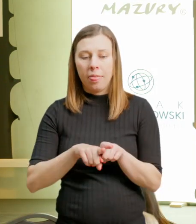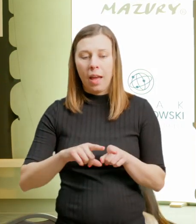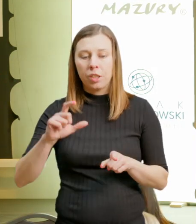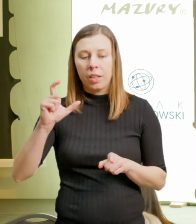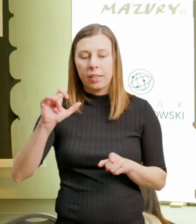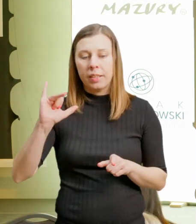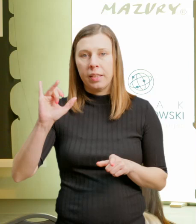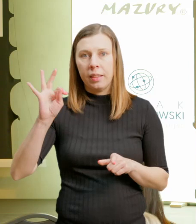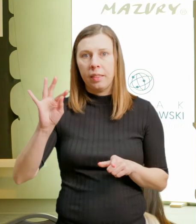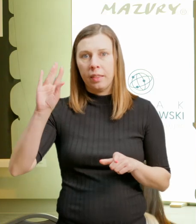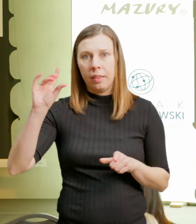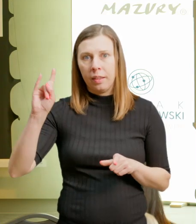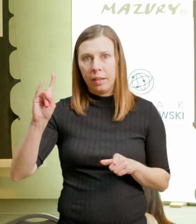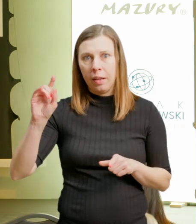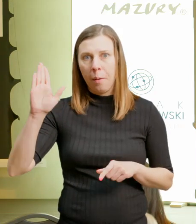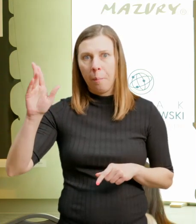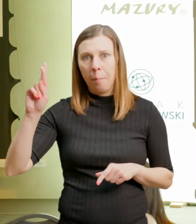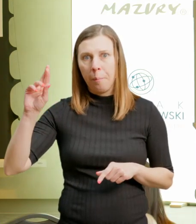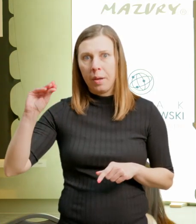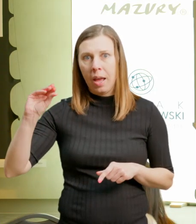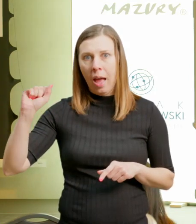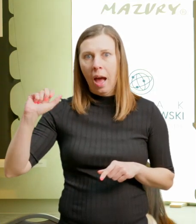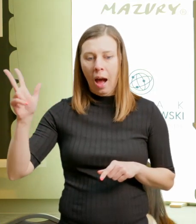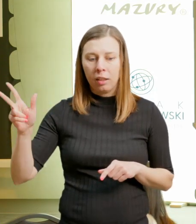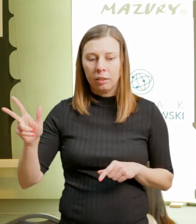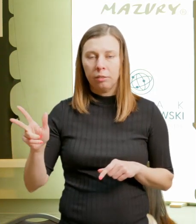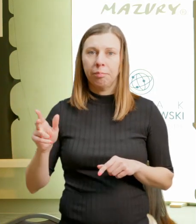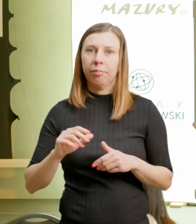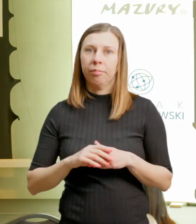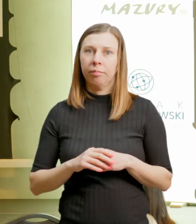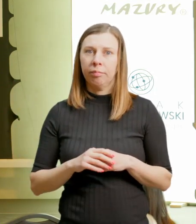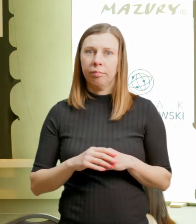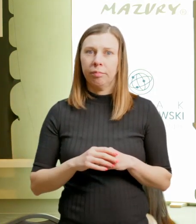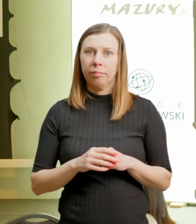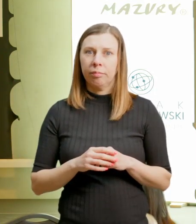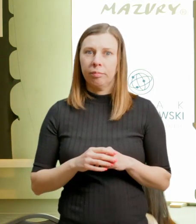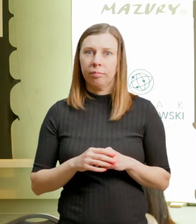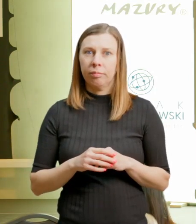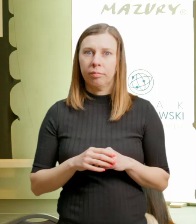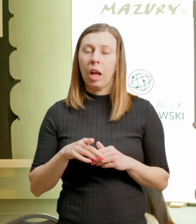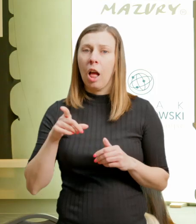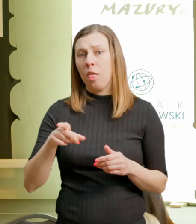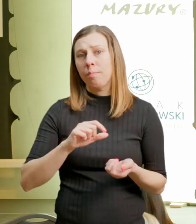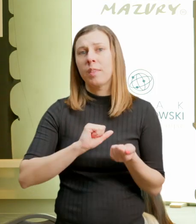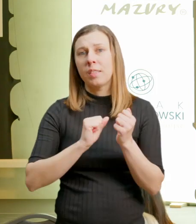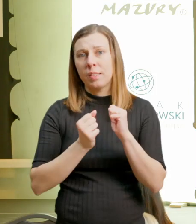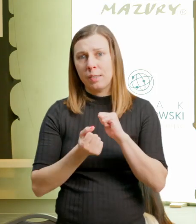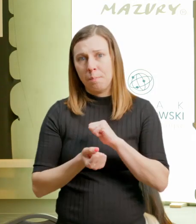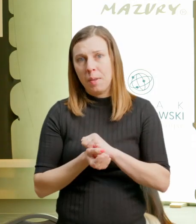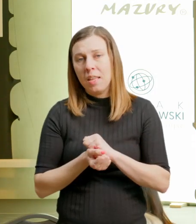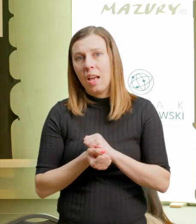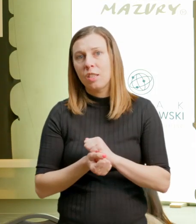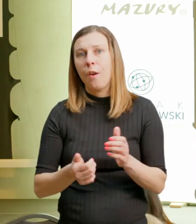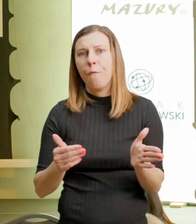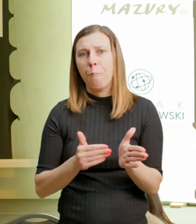rozwijany, ale te city breaki przyradzają się trochę w taką potrzebę odwiedzania